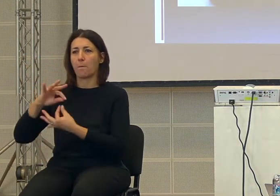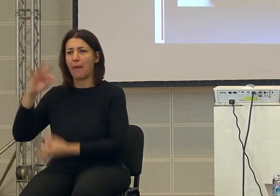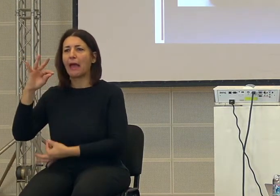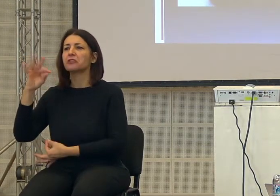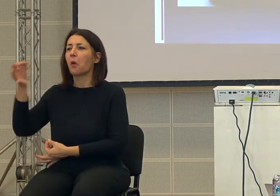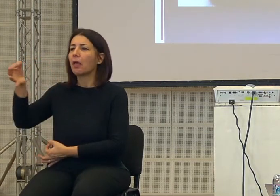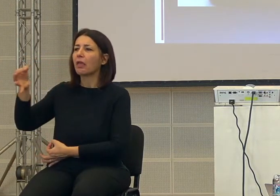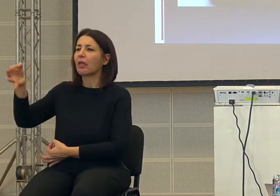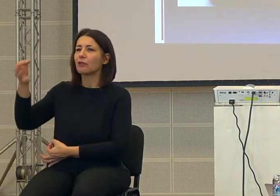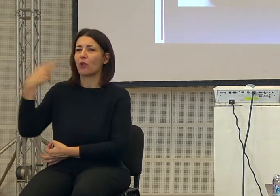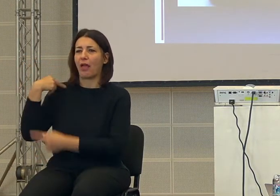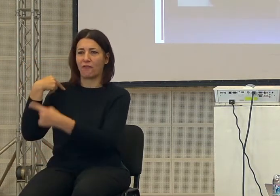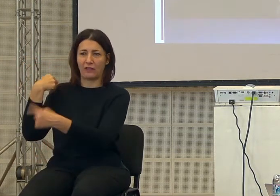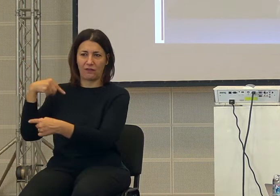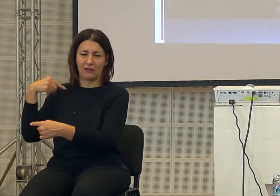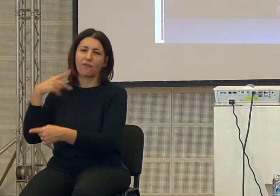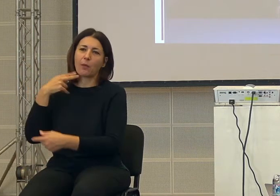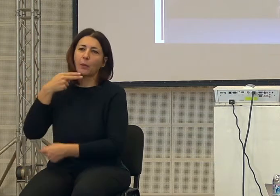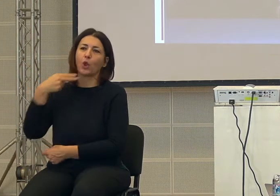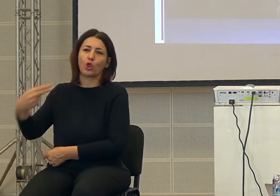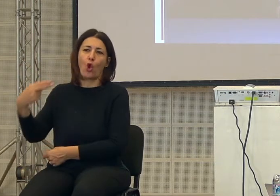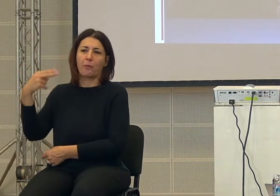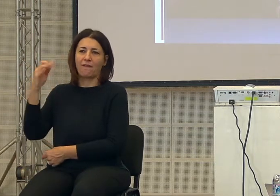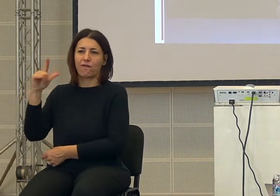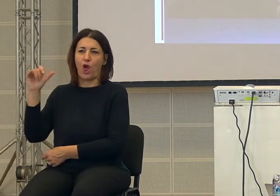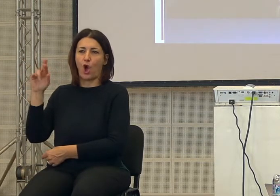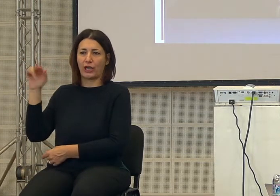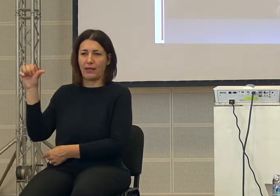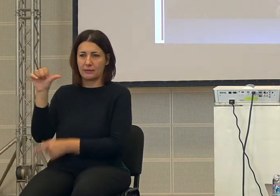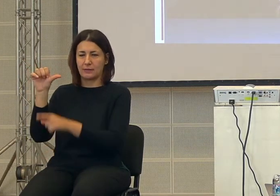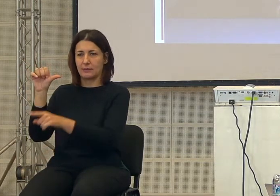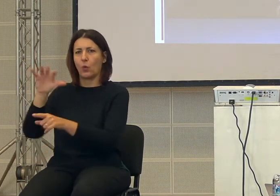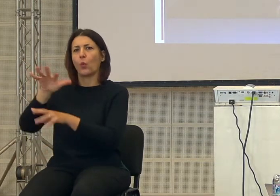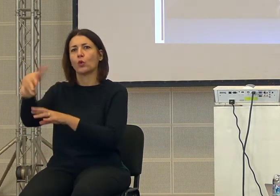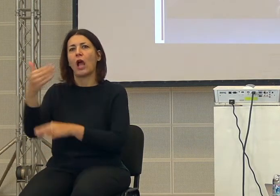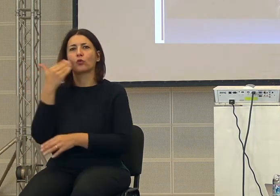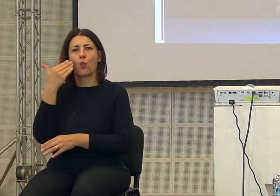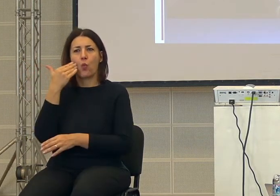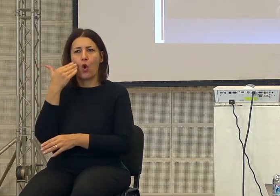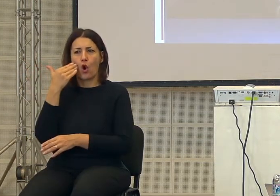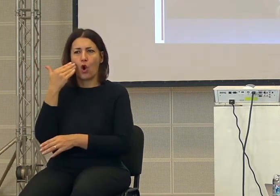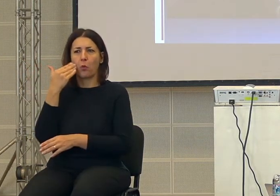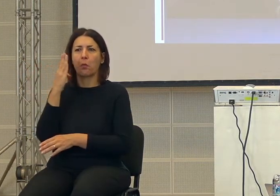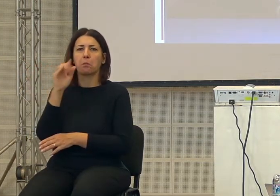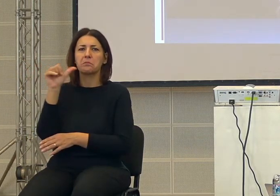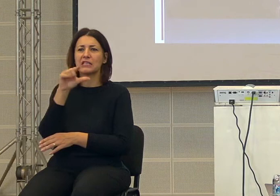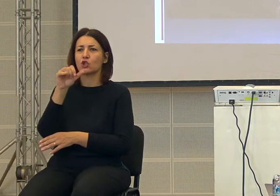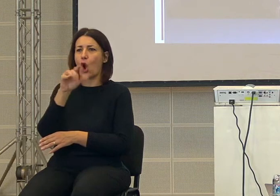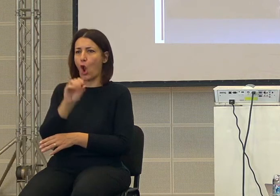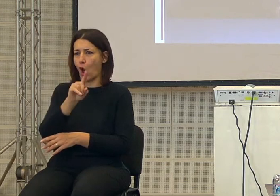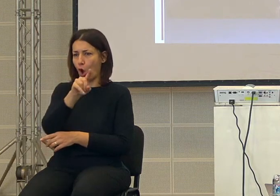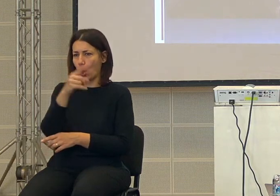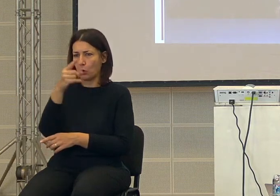'isola, l'isola di Flores in Indonesia, questo è l'uomo di Solo, un altro uomo che viveva in Asia,